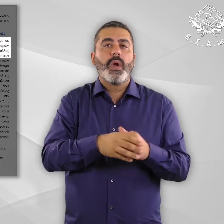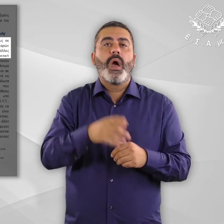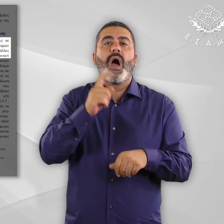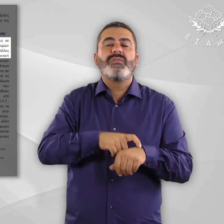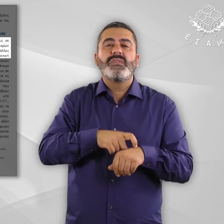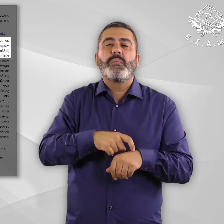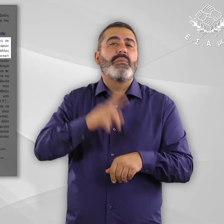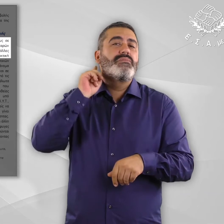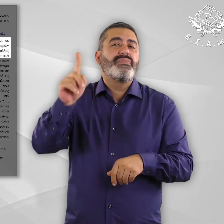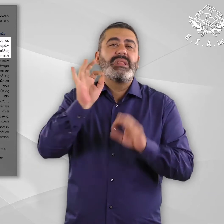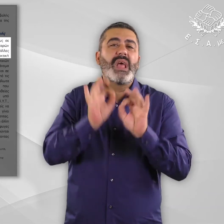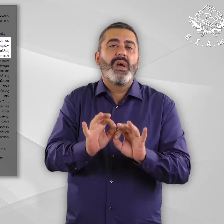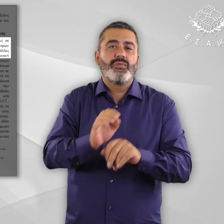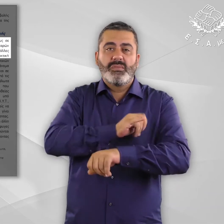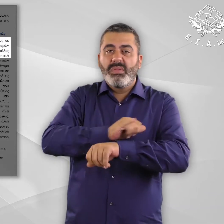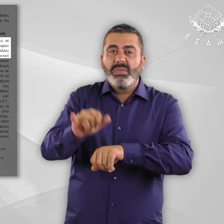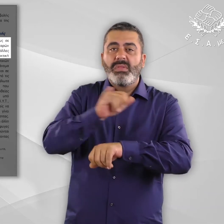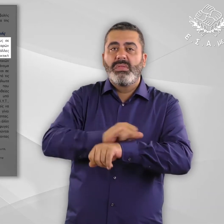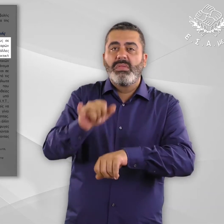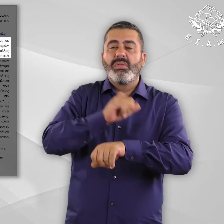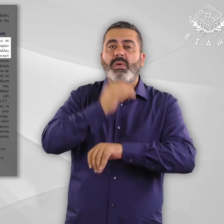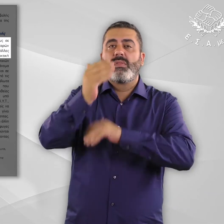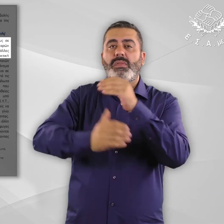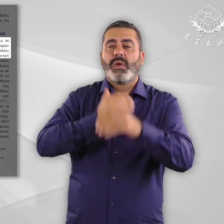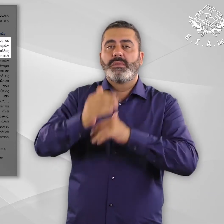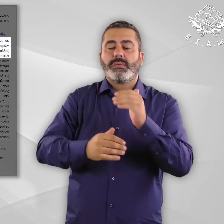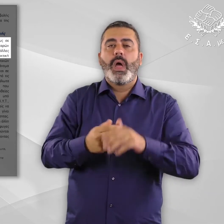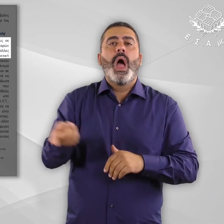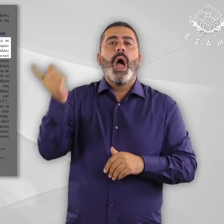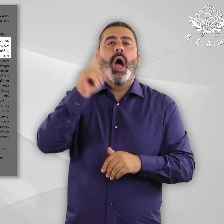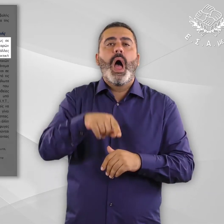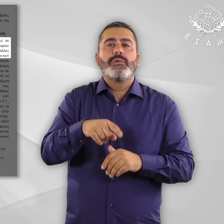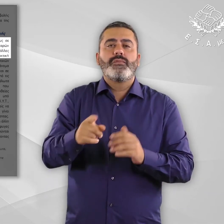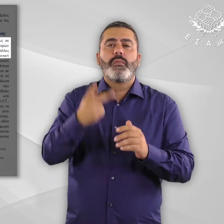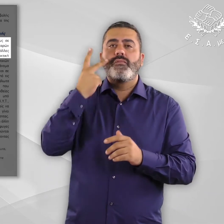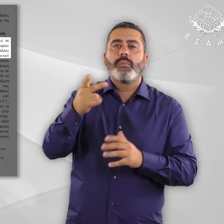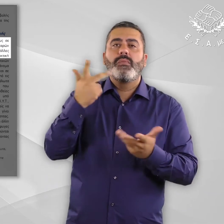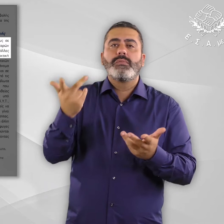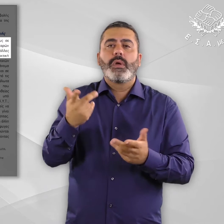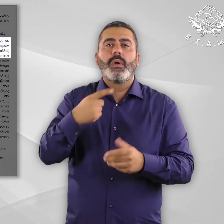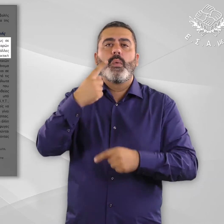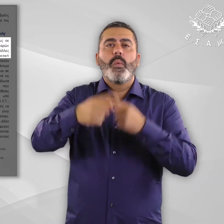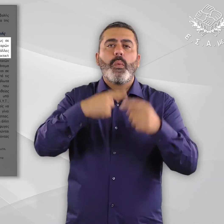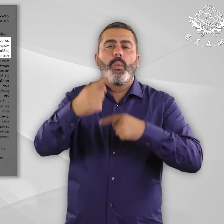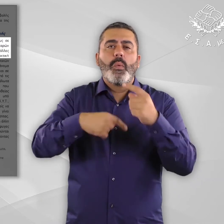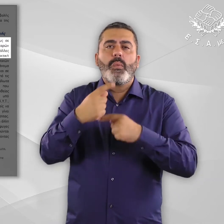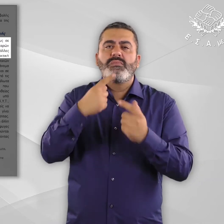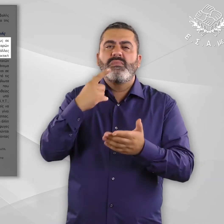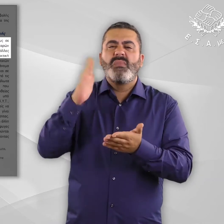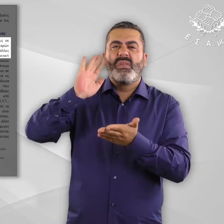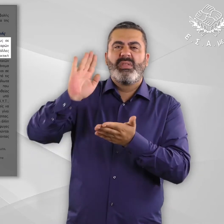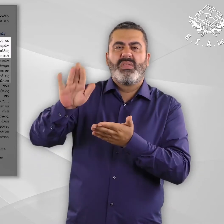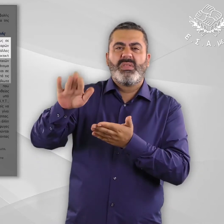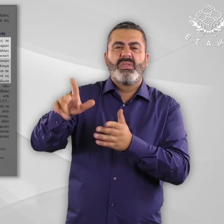λόγω σοβαρών καθυστερήσεων στις σχετικές διαδικασίες, ενώ σε άλλες περιπτώσεις έρχονται αντιμέτωποι με την αδικαιολόγητη πρακτική